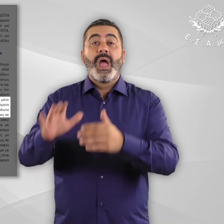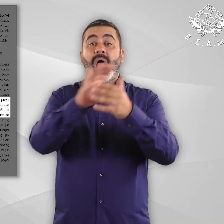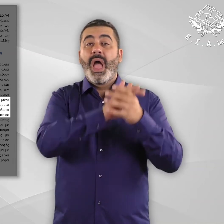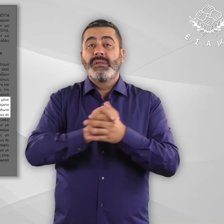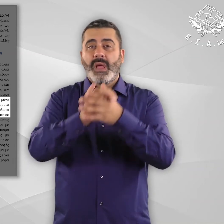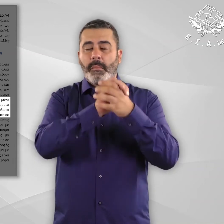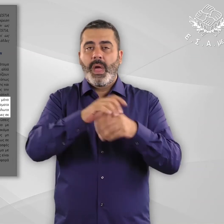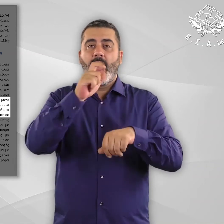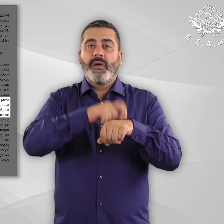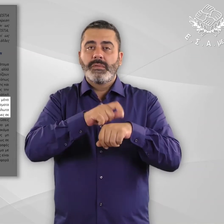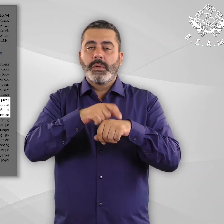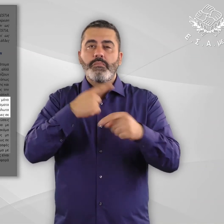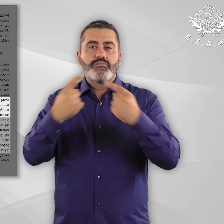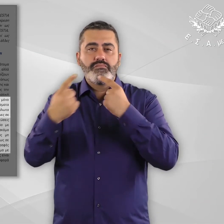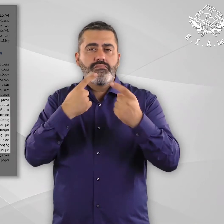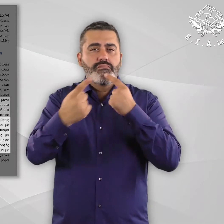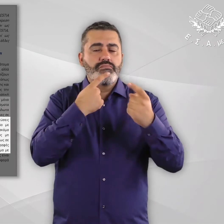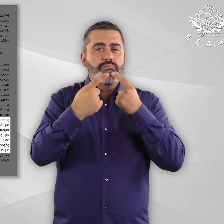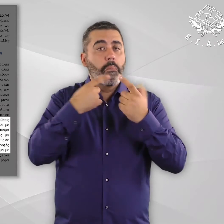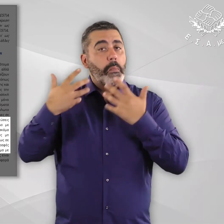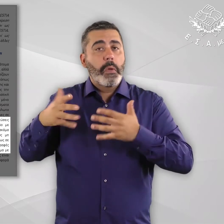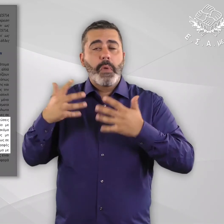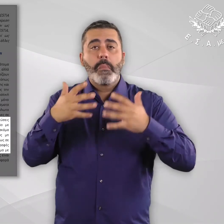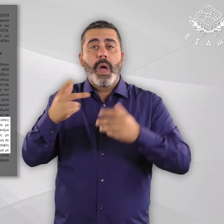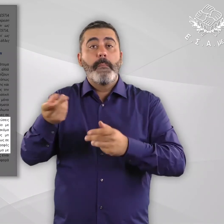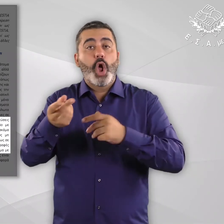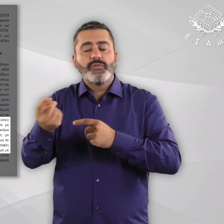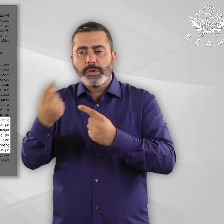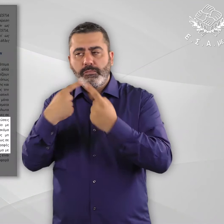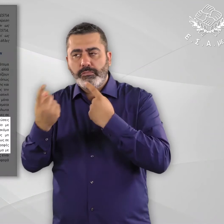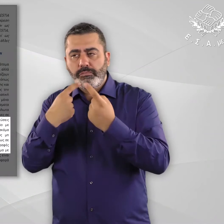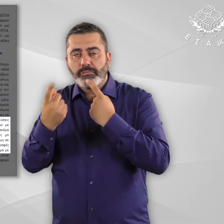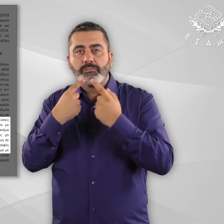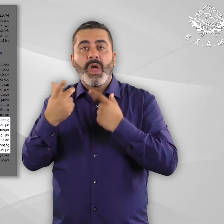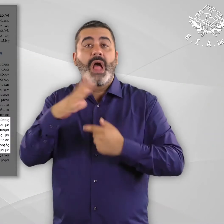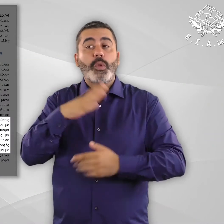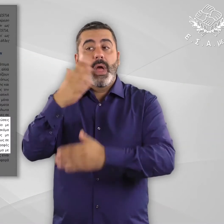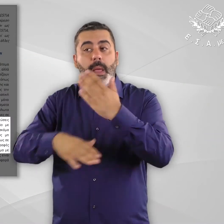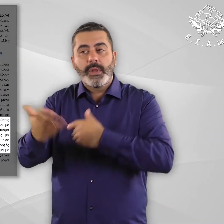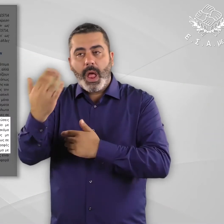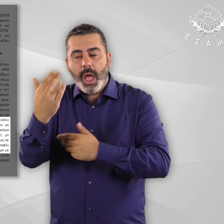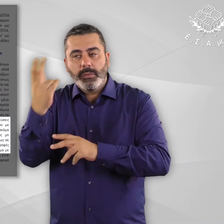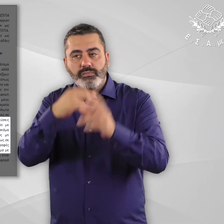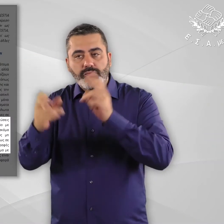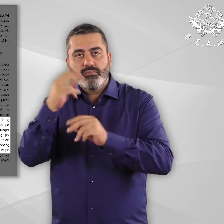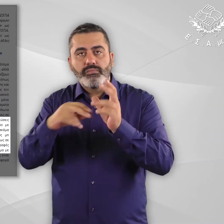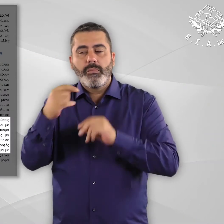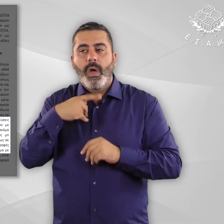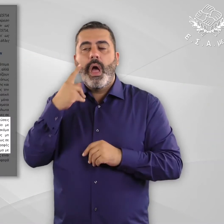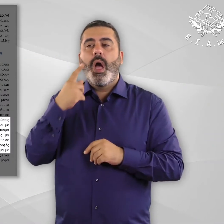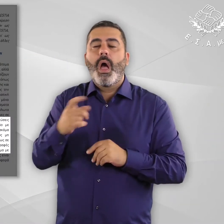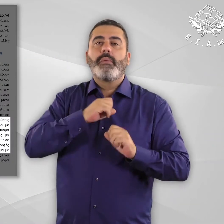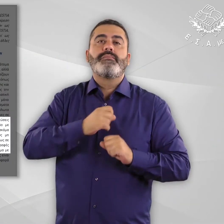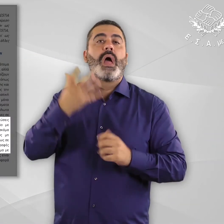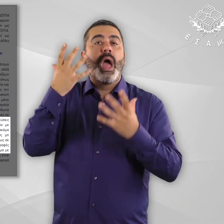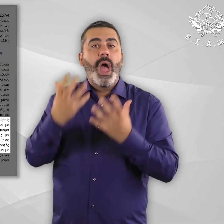δεν είναι προσβάσιμες σε άτομα με αναπηρία. Η ΕΣΑΜΕΑ, σε συζητήσεις και διαβουλεύσεις που πραγματοποίησε με πρόσφυγες και αιτούντες